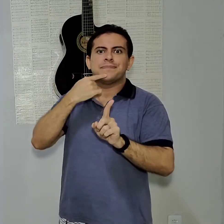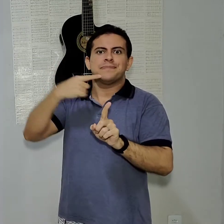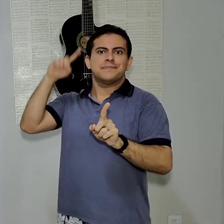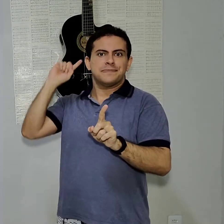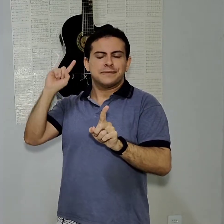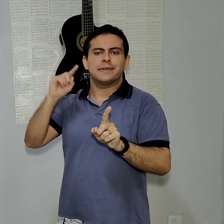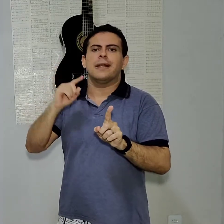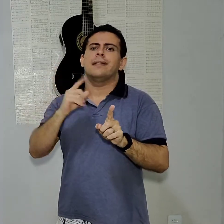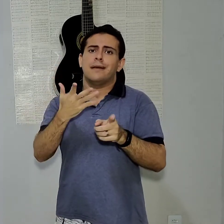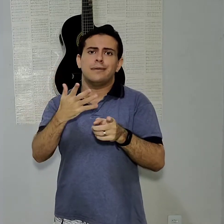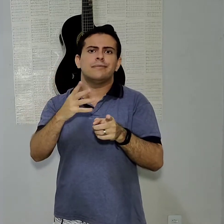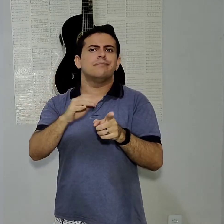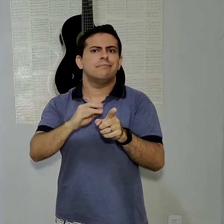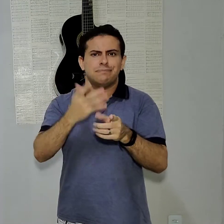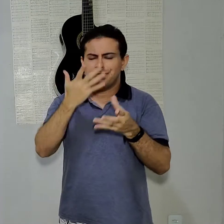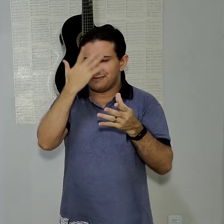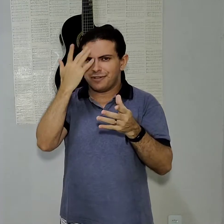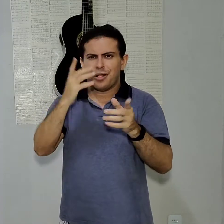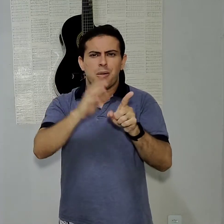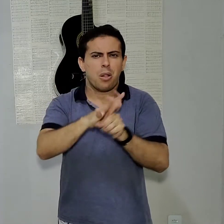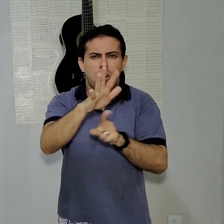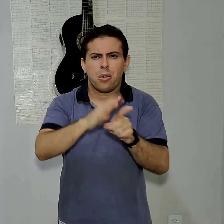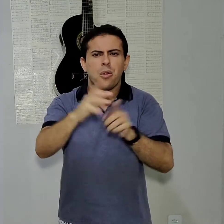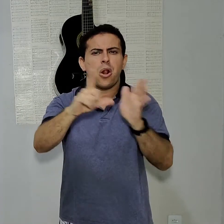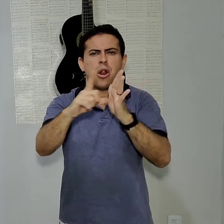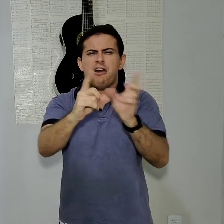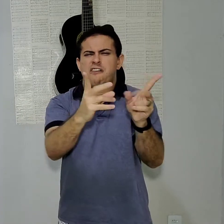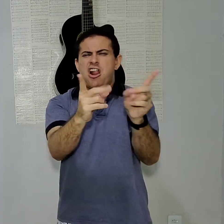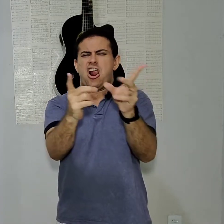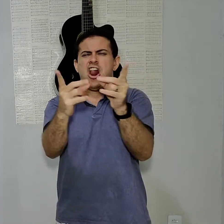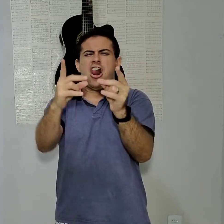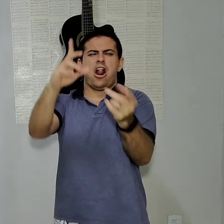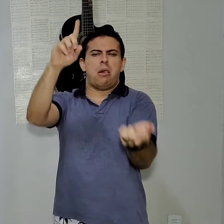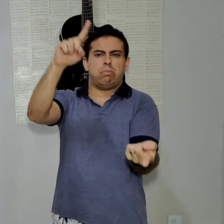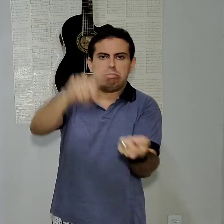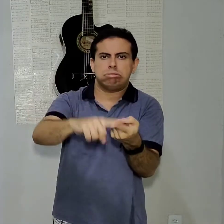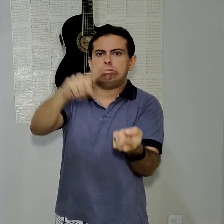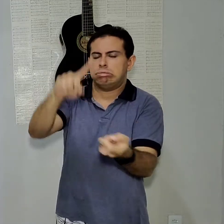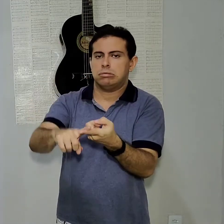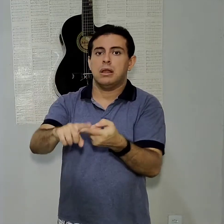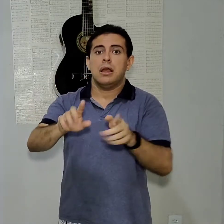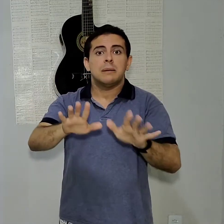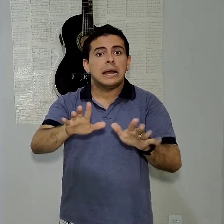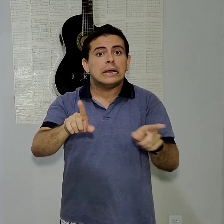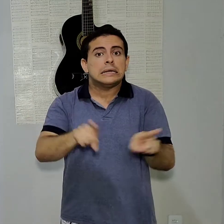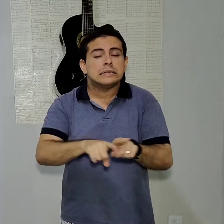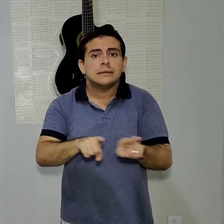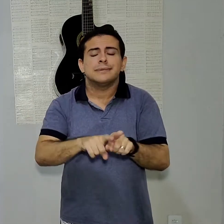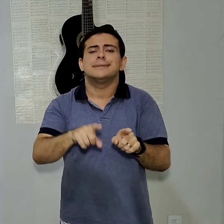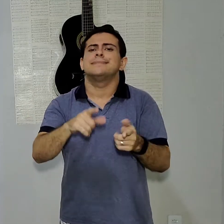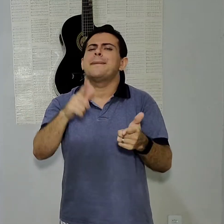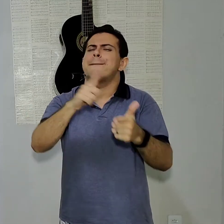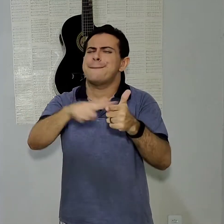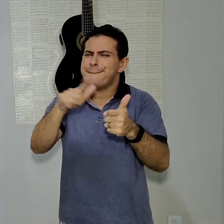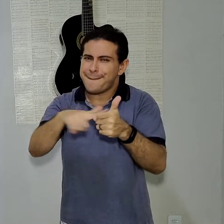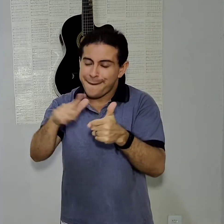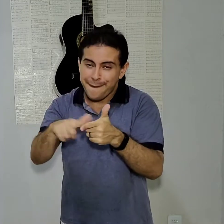muita procura. Teve muitas promoções dele. Mas também tivemos muito problema, né? Com a tela verde. Então, muita gente teve que estar